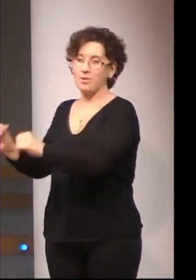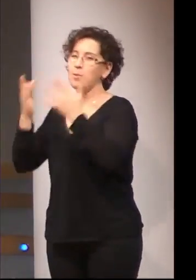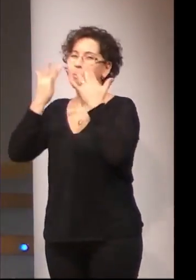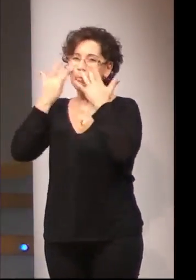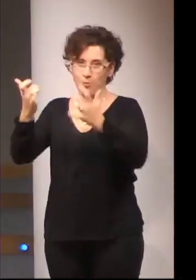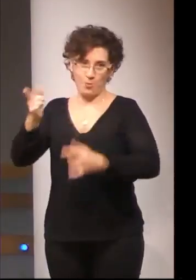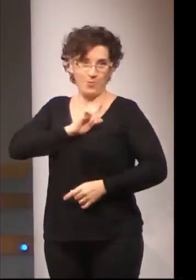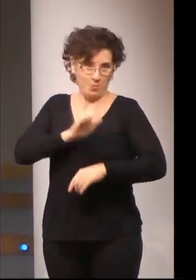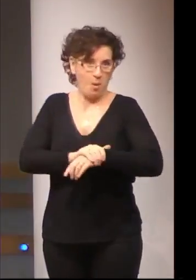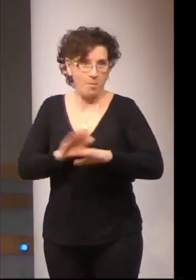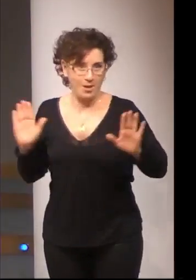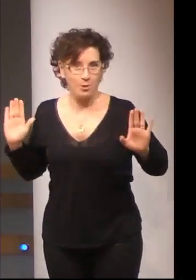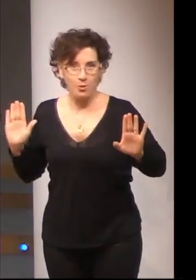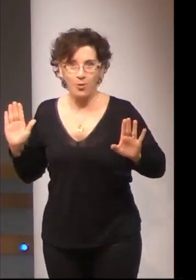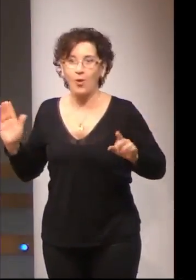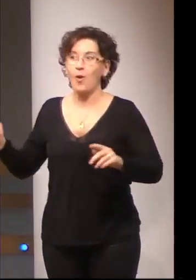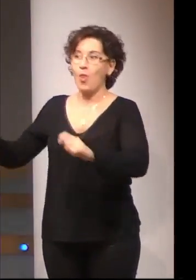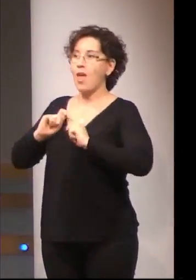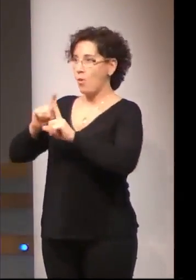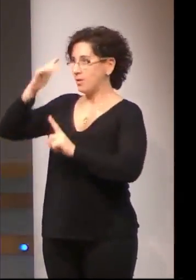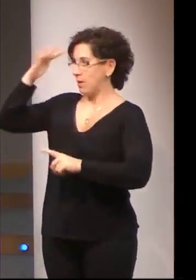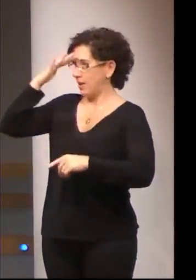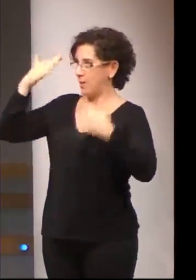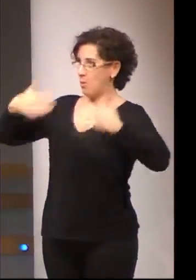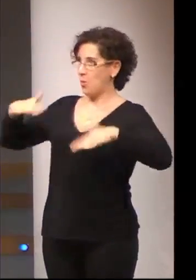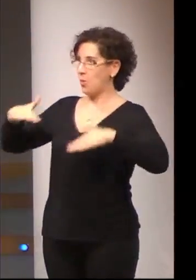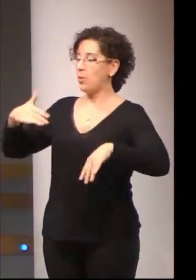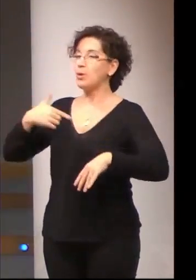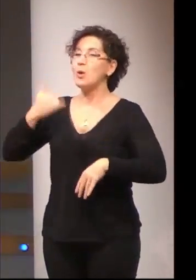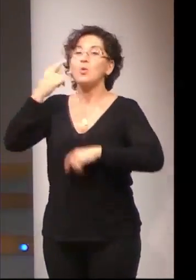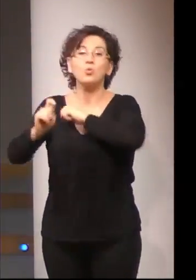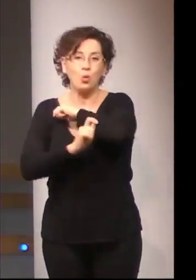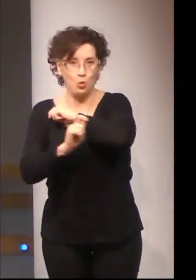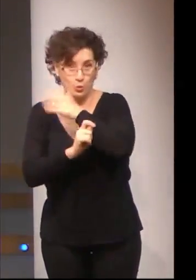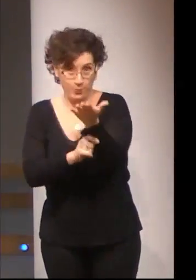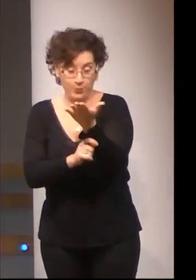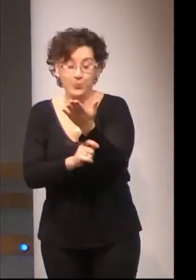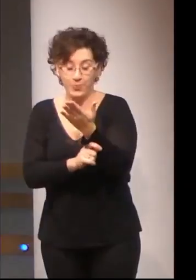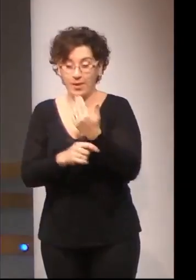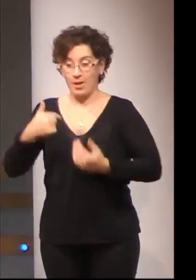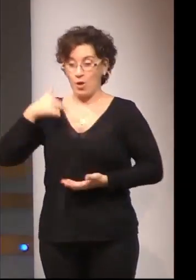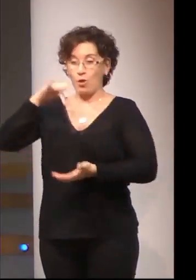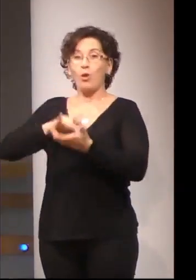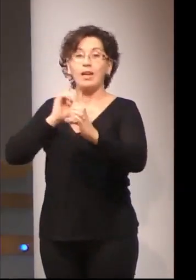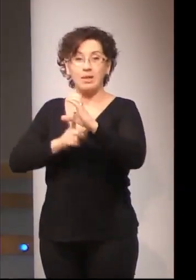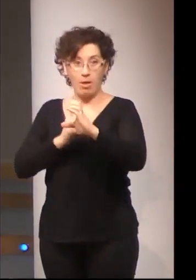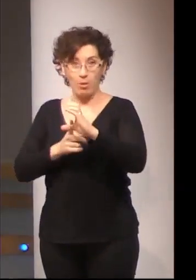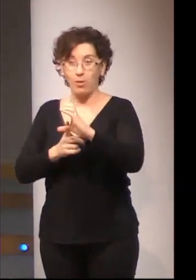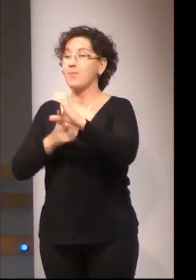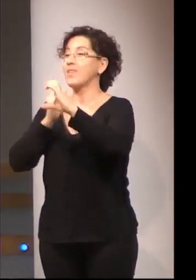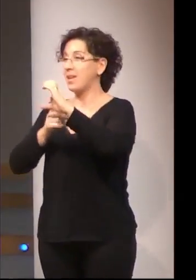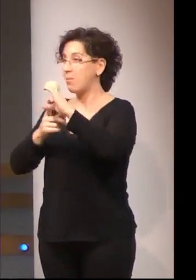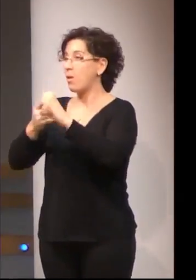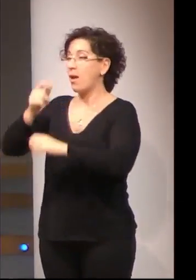y las expectativas son altas. Tengo un truqui. Es que venimos de Extremadura. Y a Extremadura somos